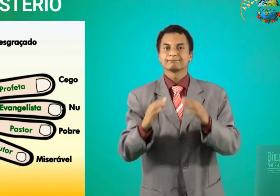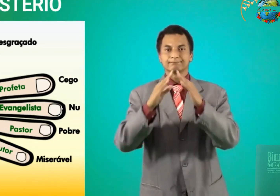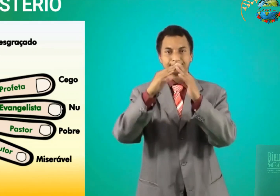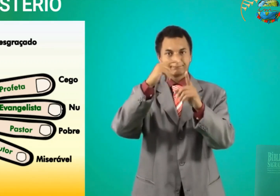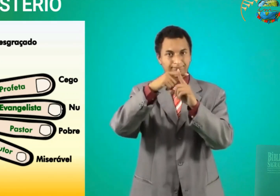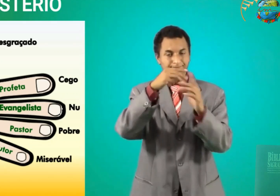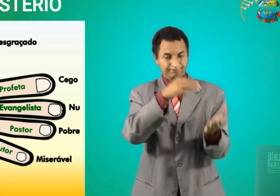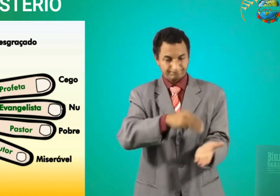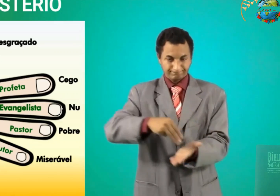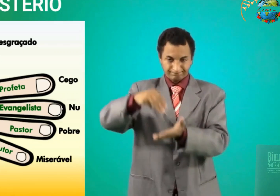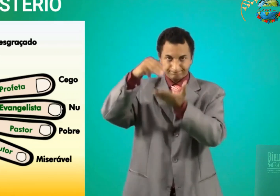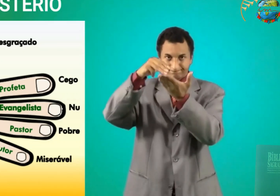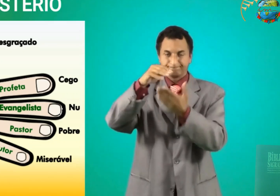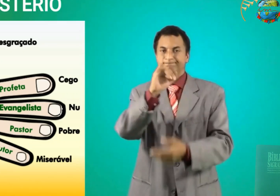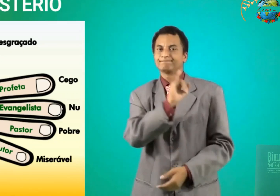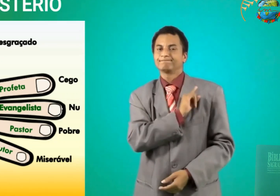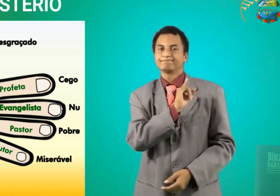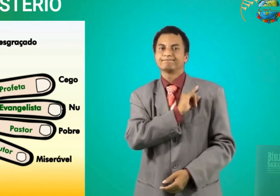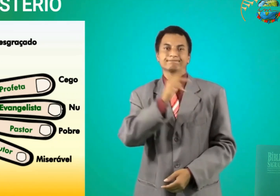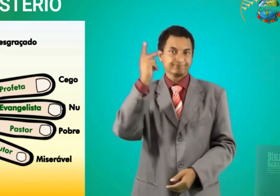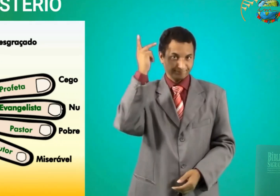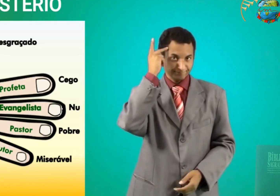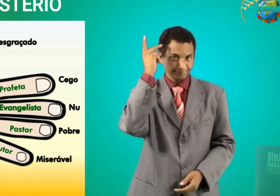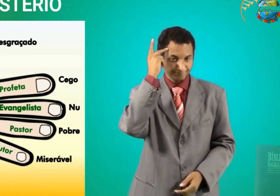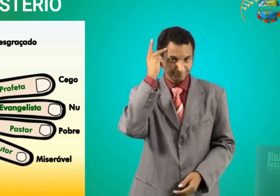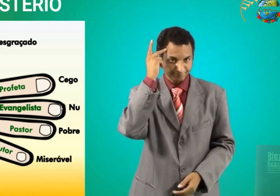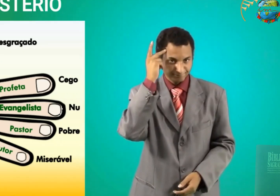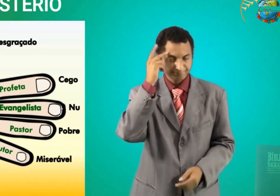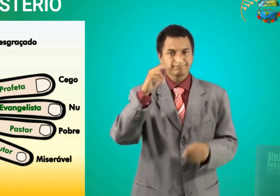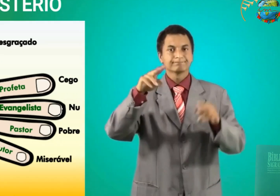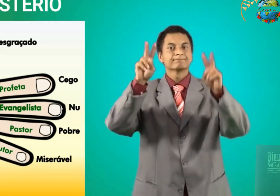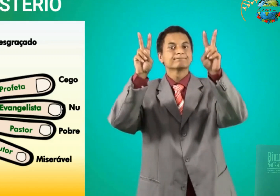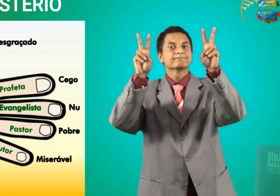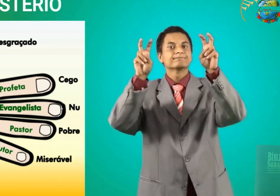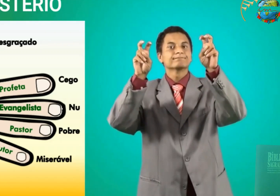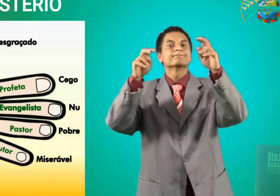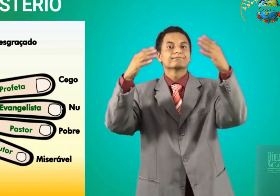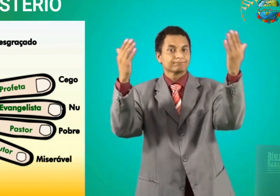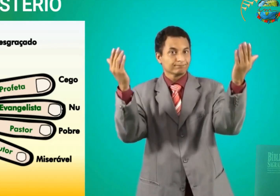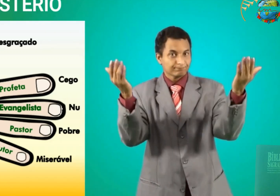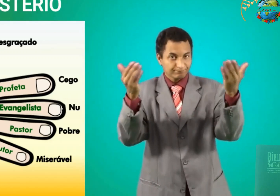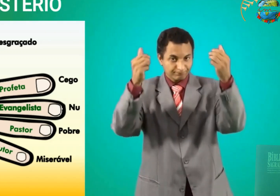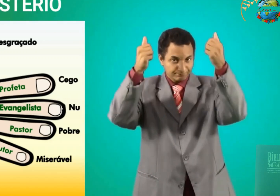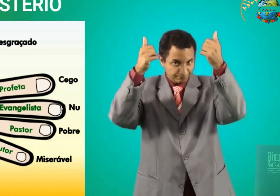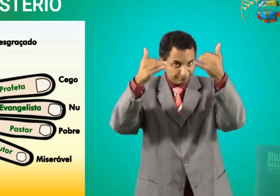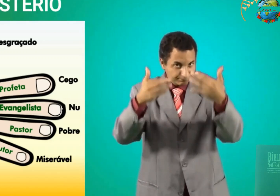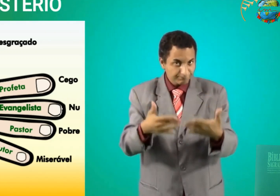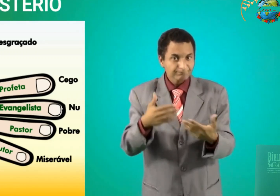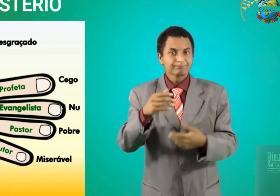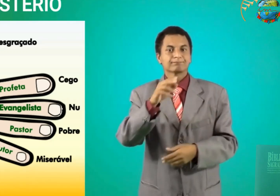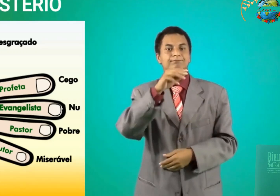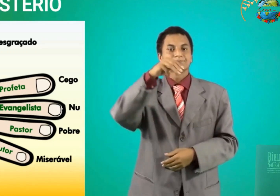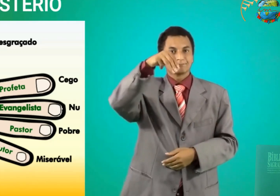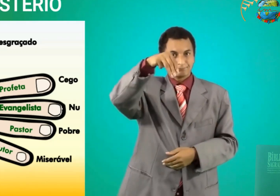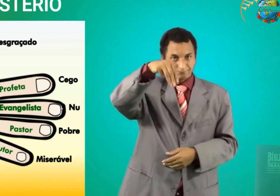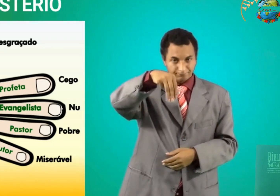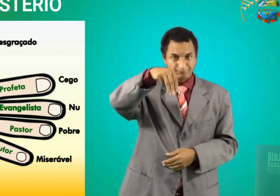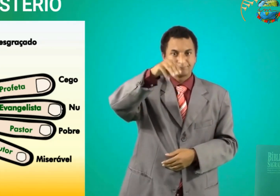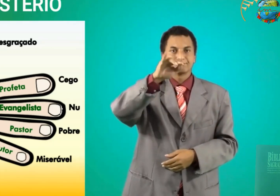Sou da Igreja Cristã Maraná, no bairro de Itaquera, em São Paulo E o tema de hoje que eu explicarei é